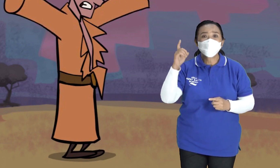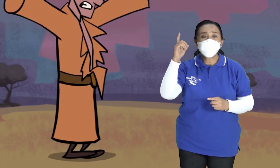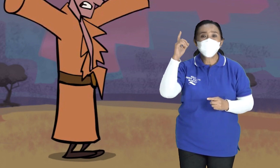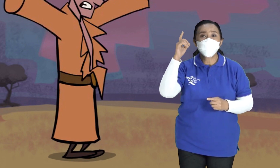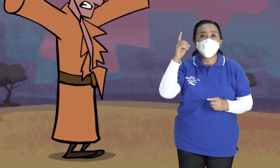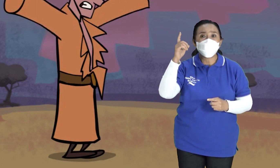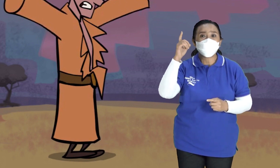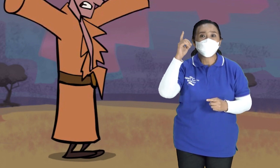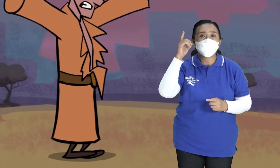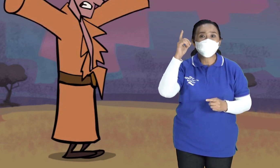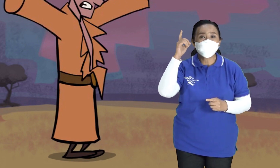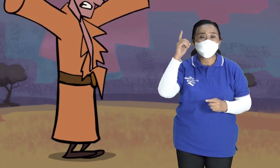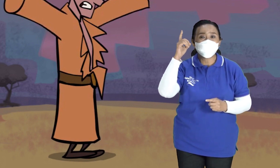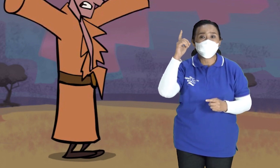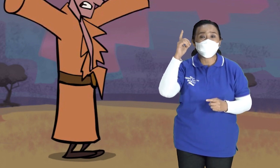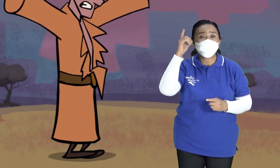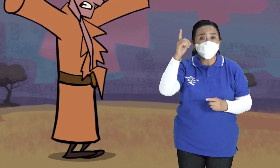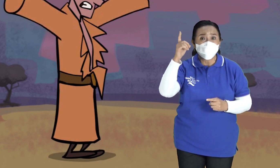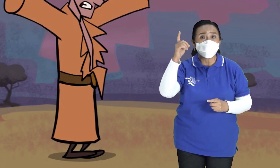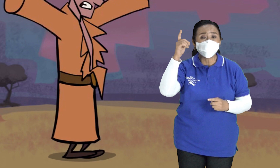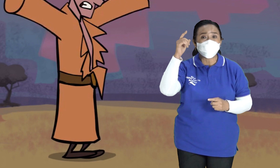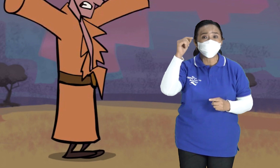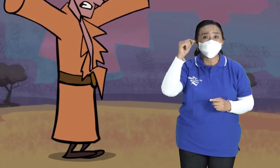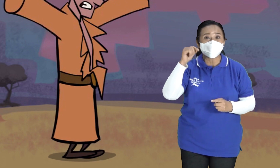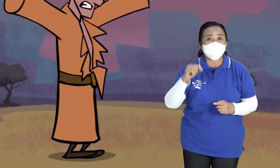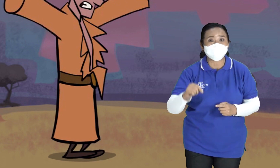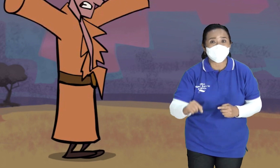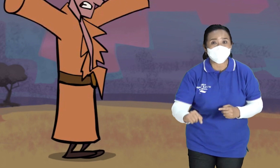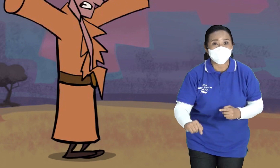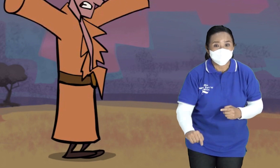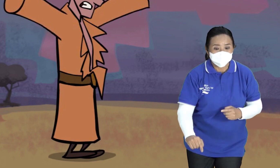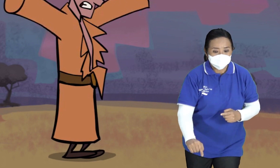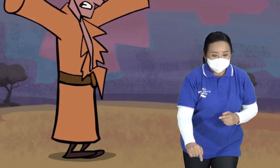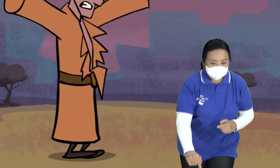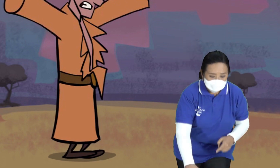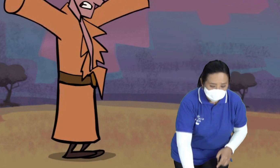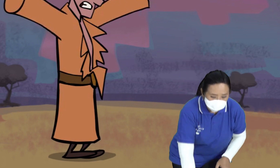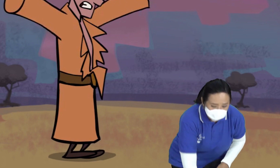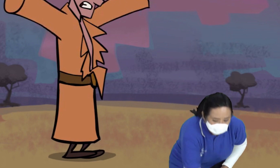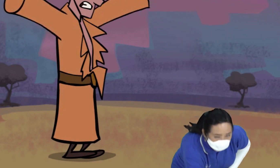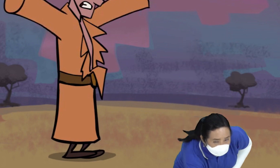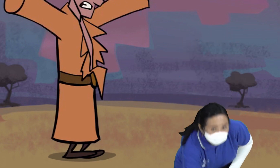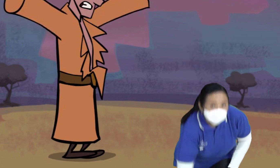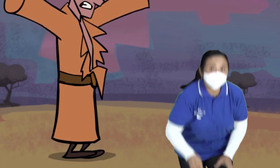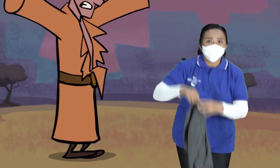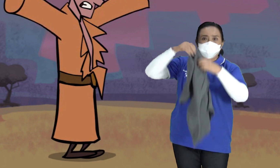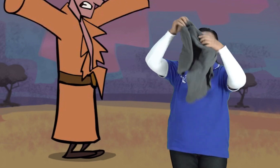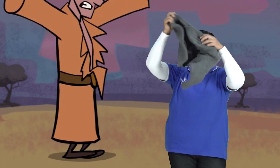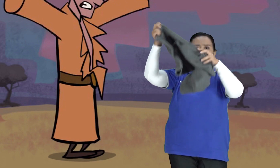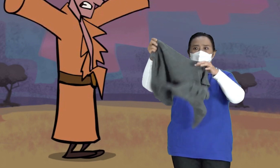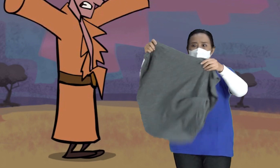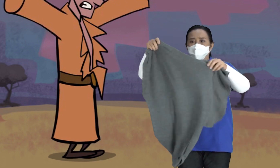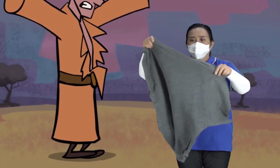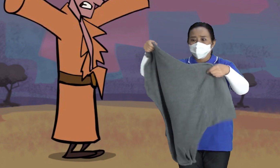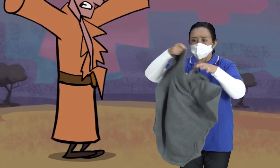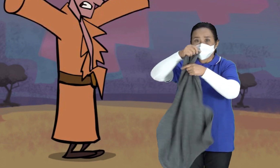Ada jubah Elisa Elia yang jatuh ke tanah Dia ambil ya Wah